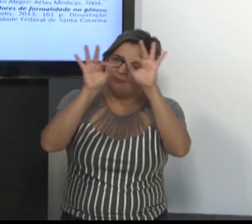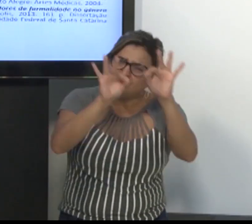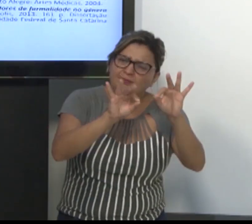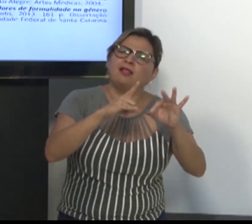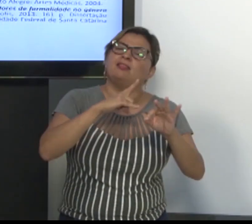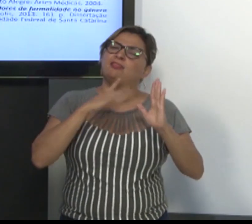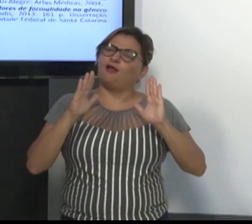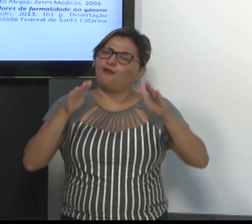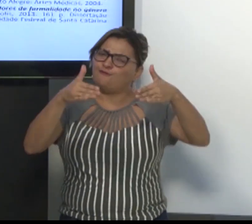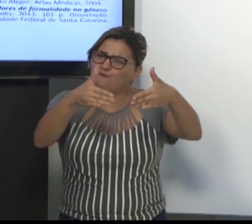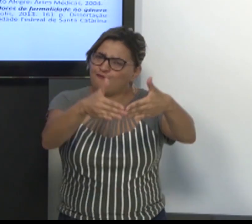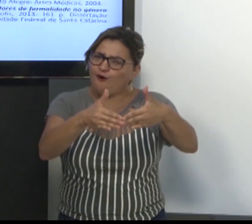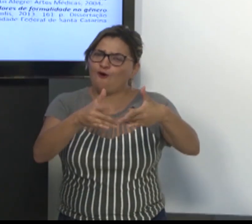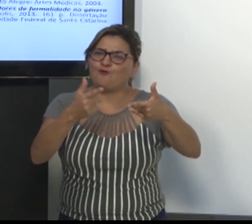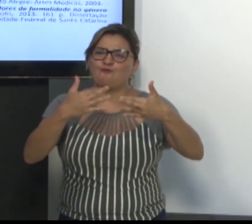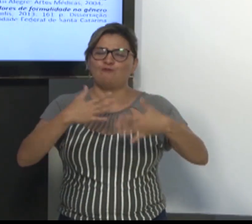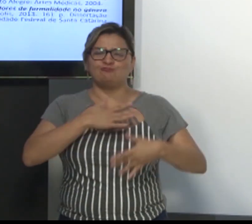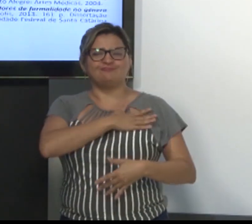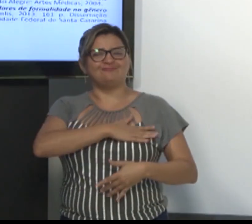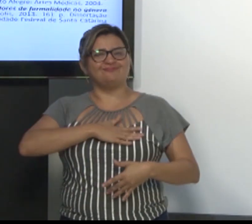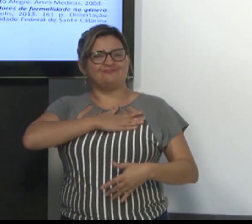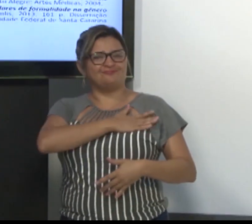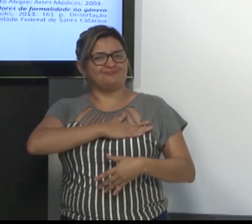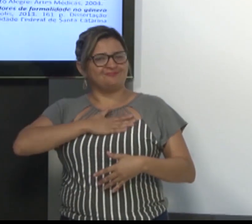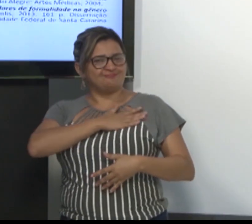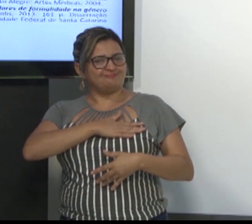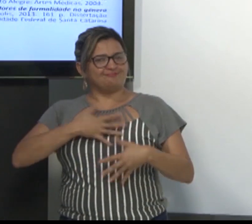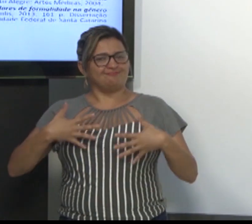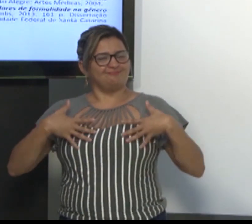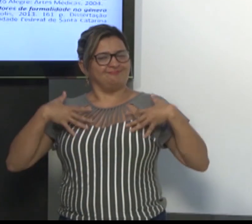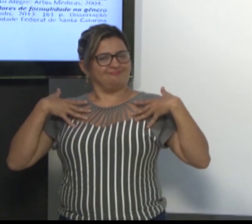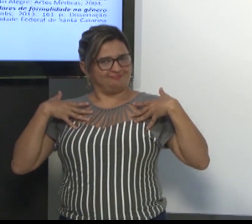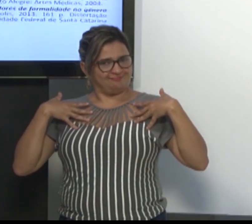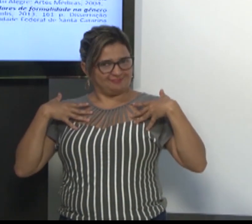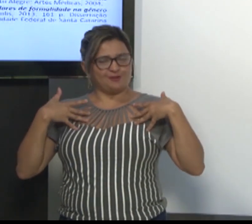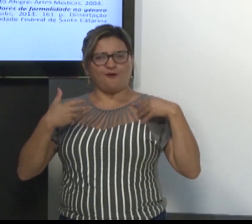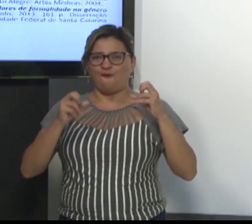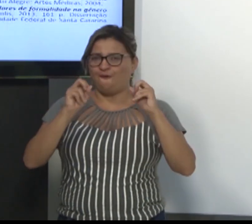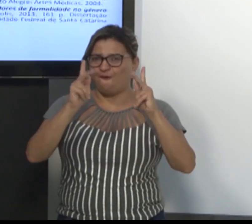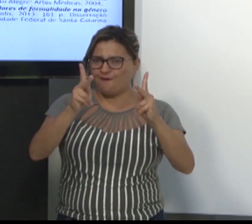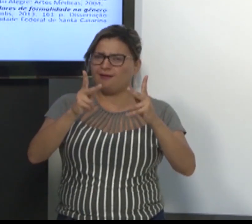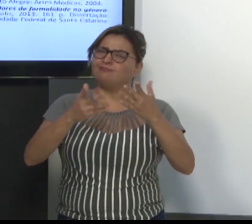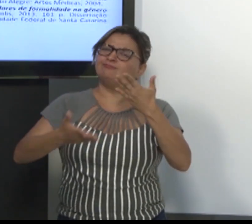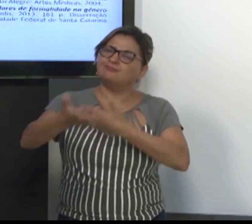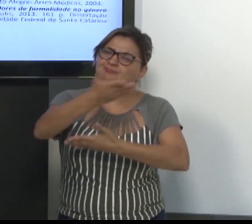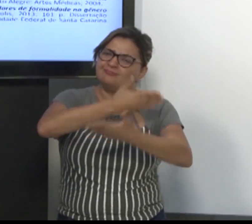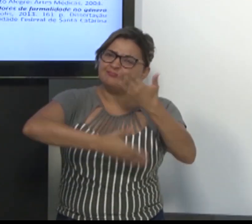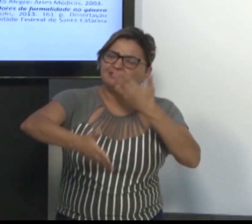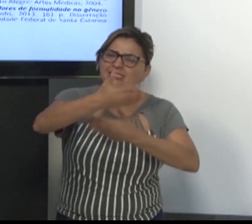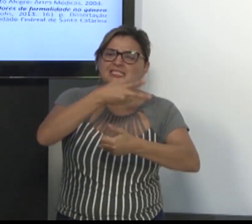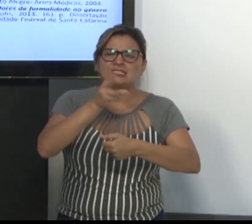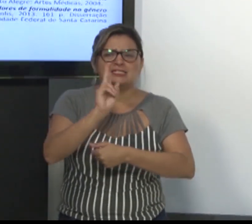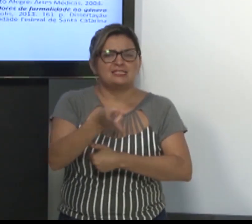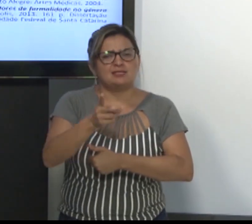fiquem à vontade. Este é o lugar exato para isso. Os fóruns é muito importante para participarem, ok?